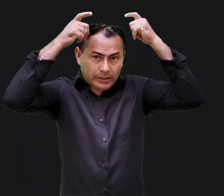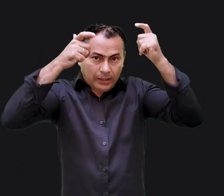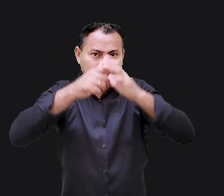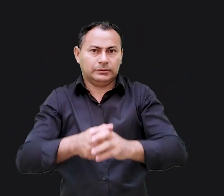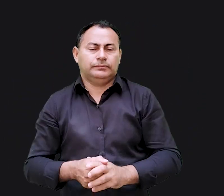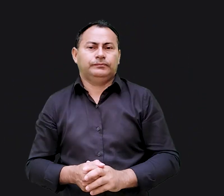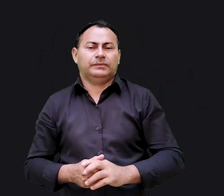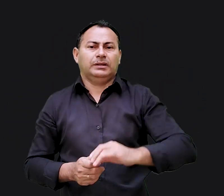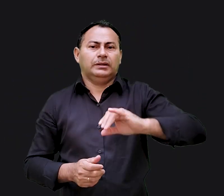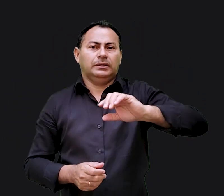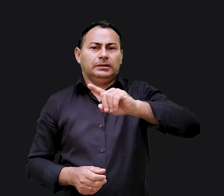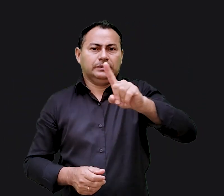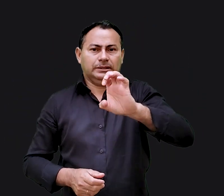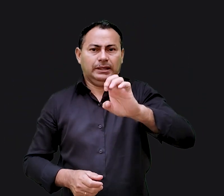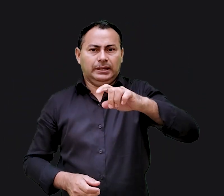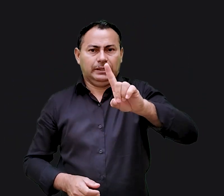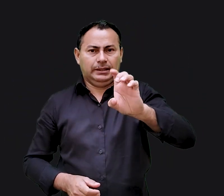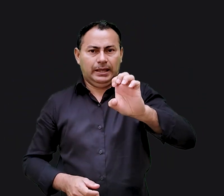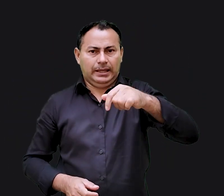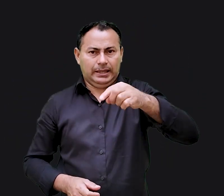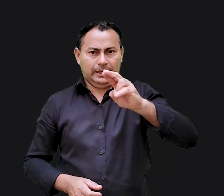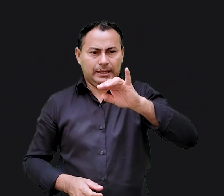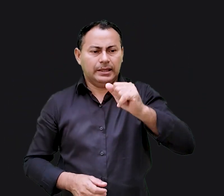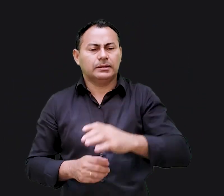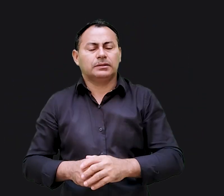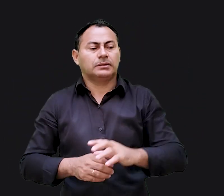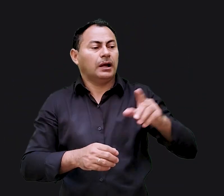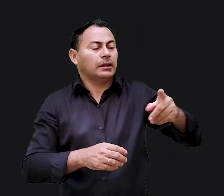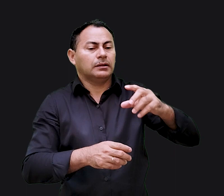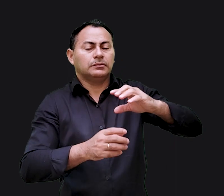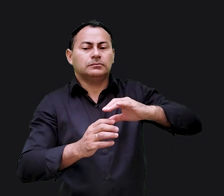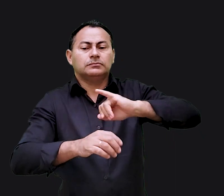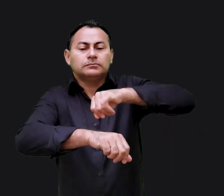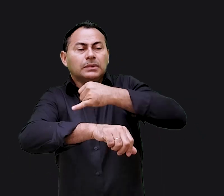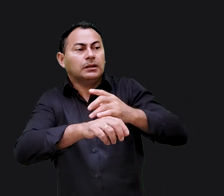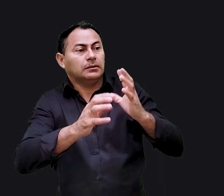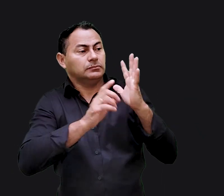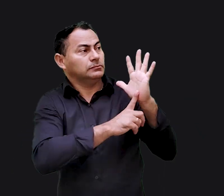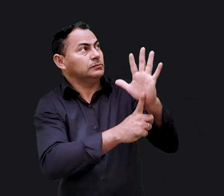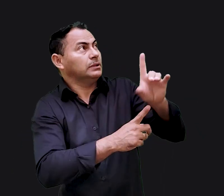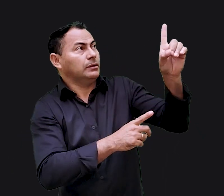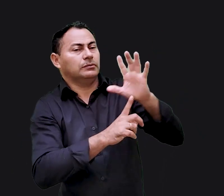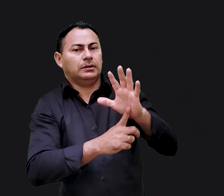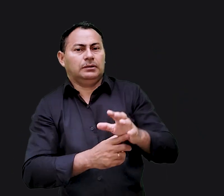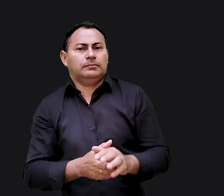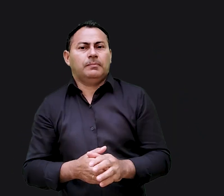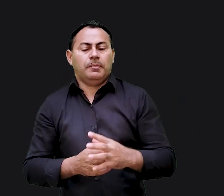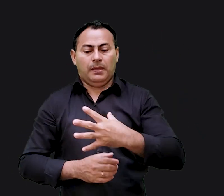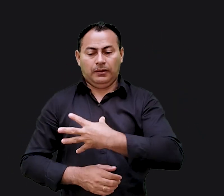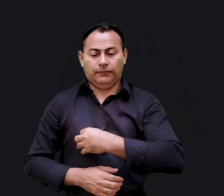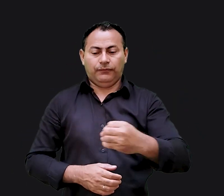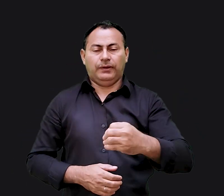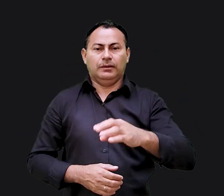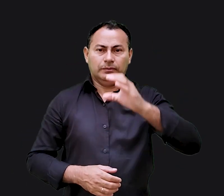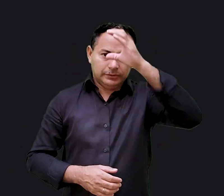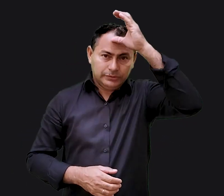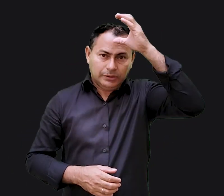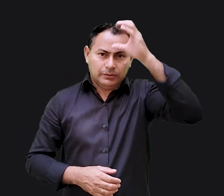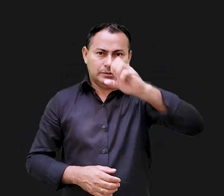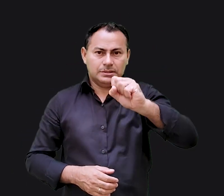cidade. Enquanto Jeremias estava na prisão, ele recebeu a seguinte revelação de Deus. Hanameol, filho de seu